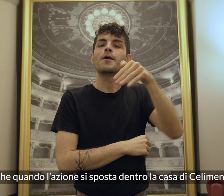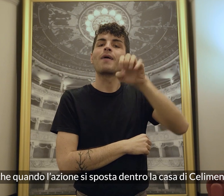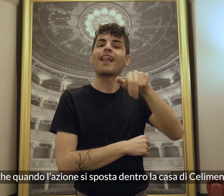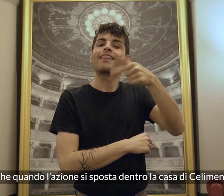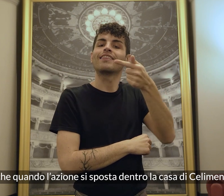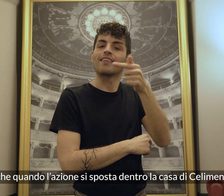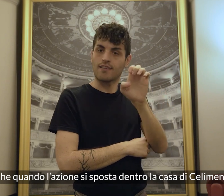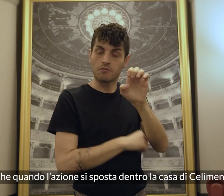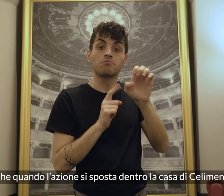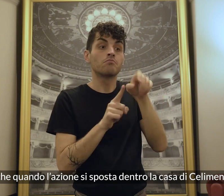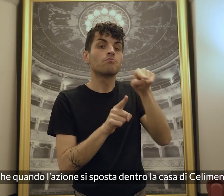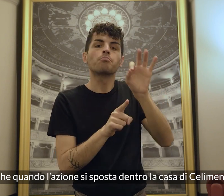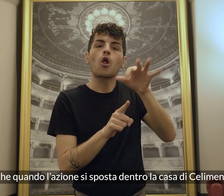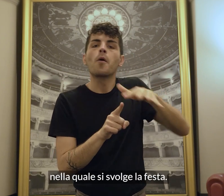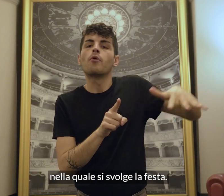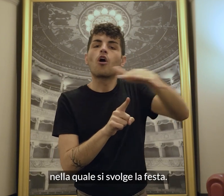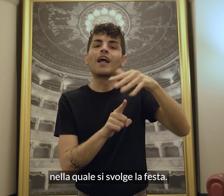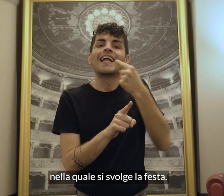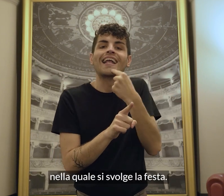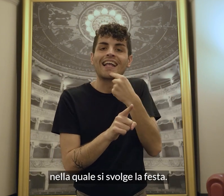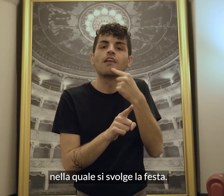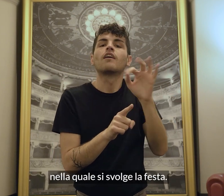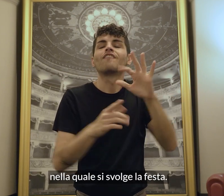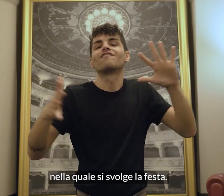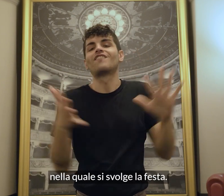casa di Selimène, nella quale si svolge la festa.